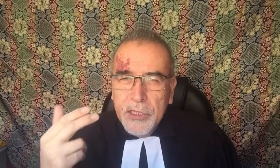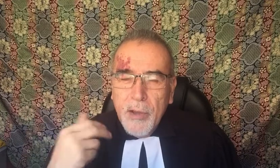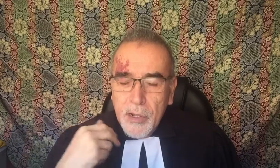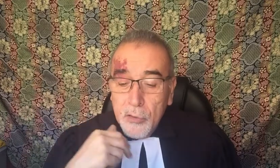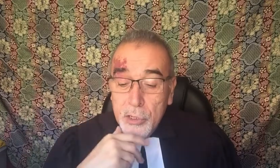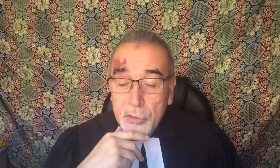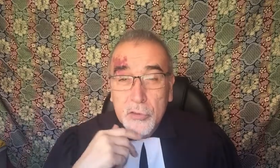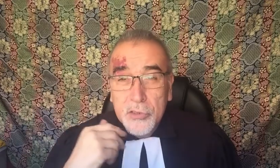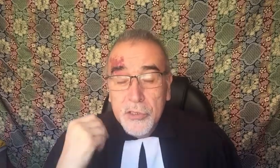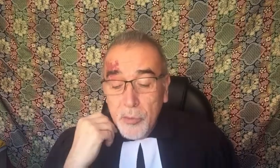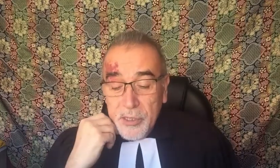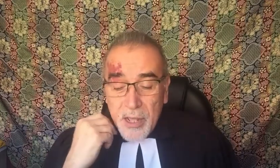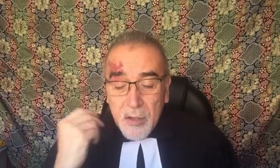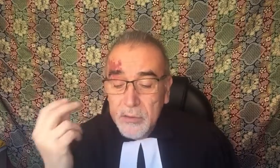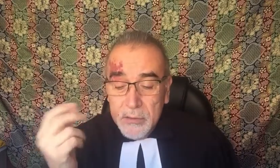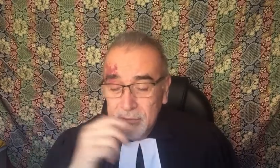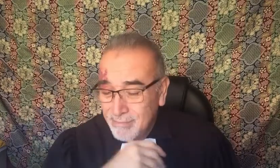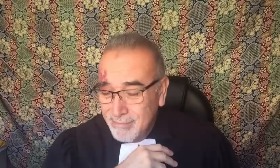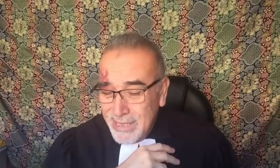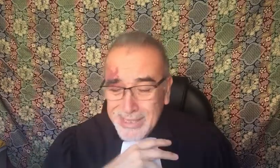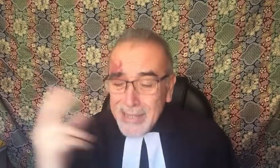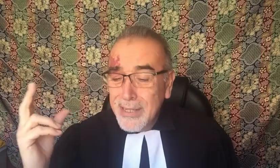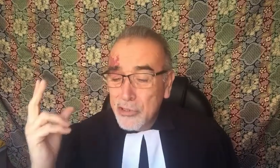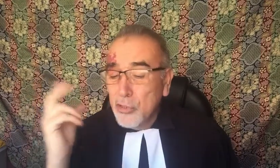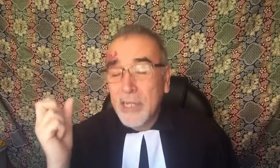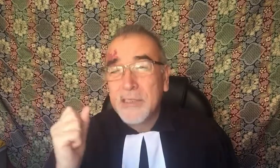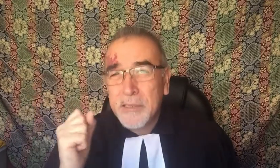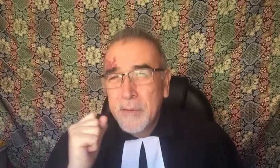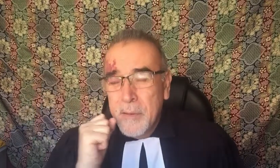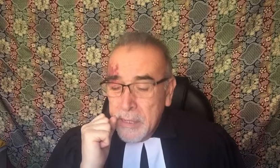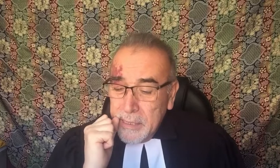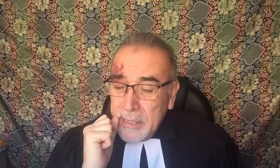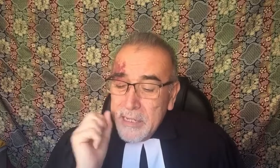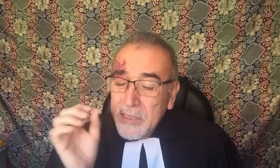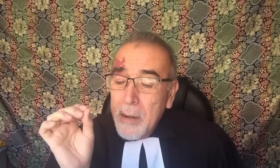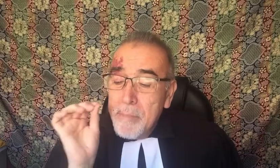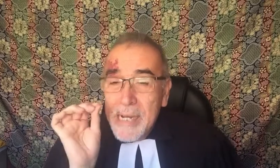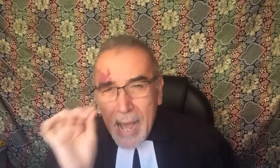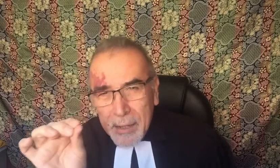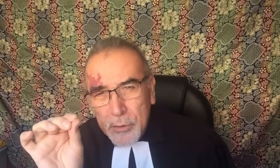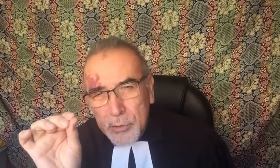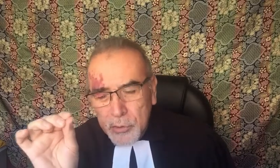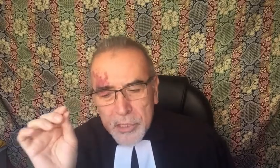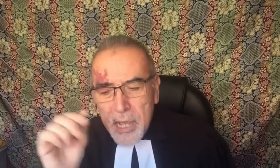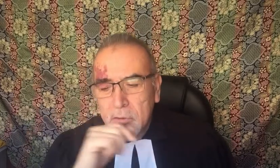trabajan con niños con síndrome de Down y tantas otras que realizan milagros cotidianos